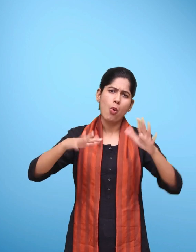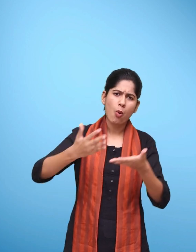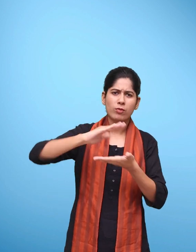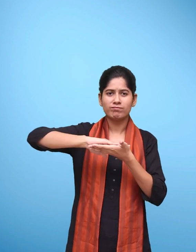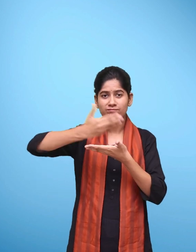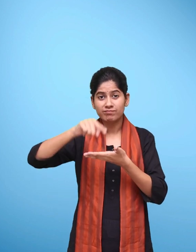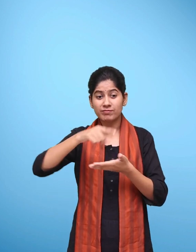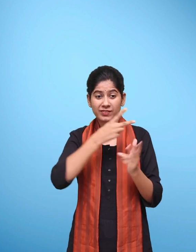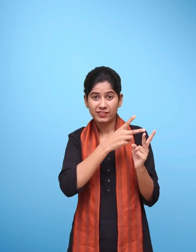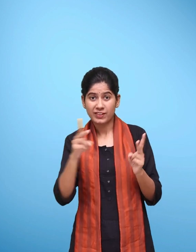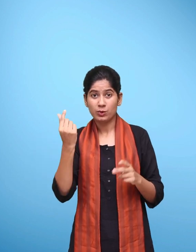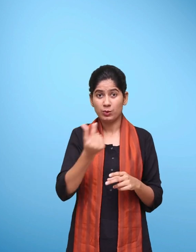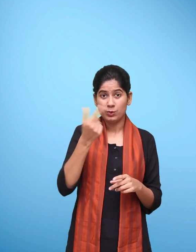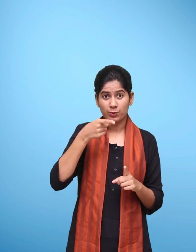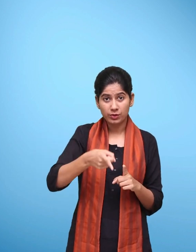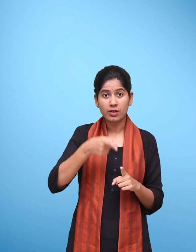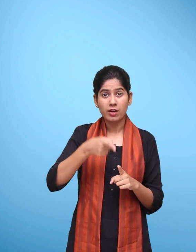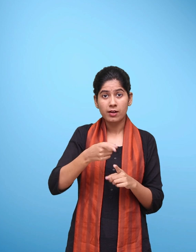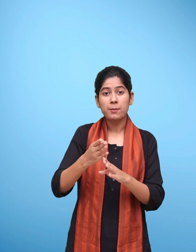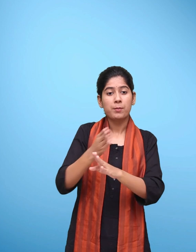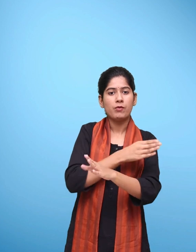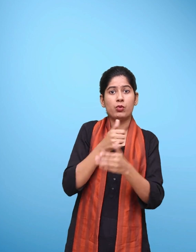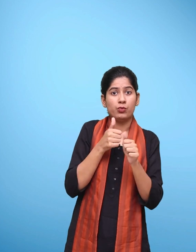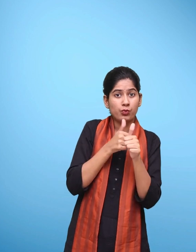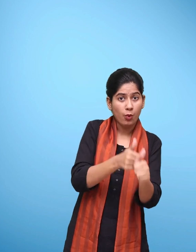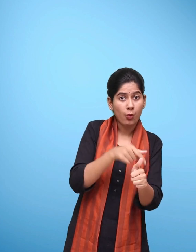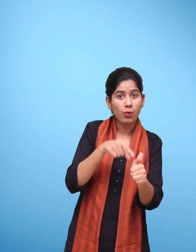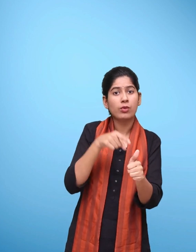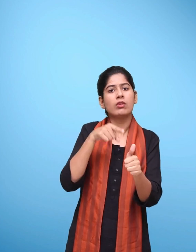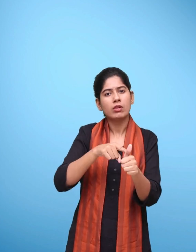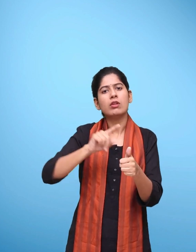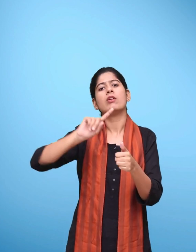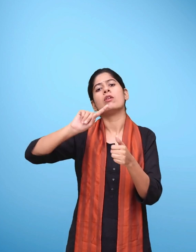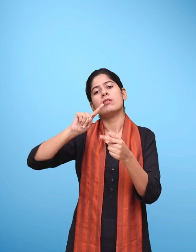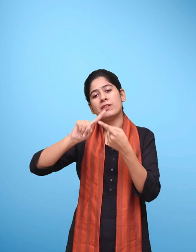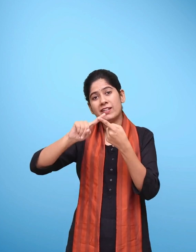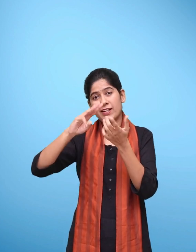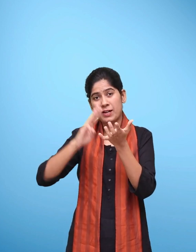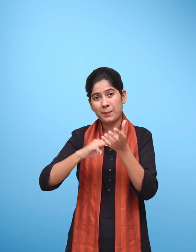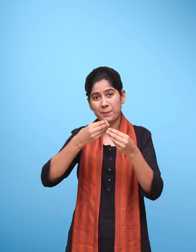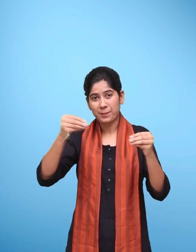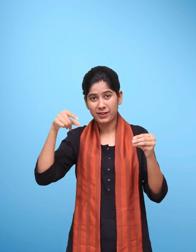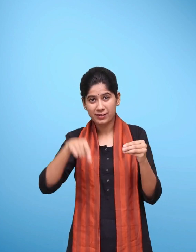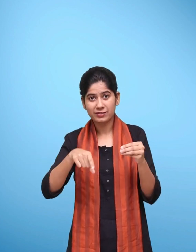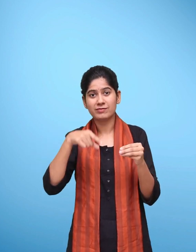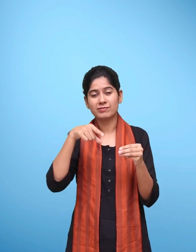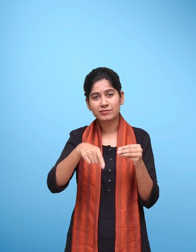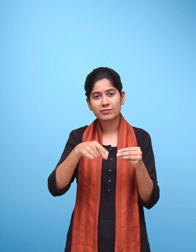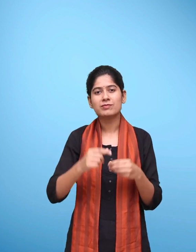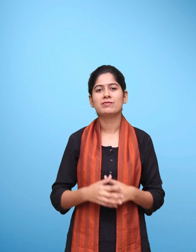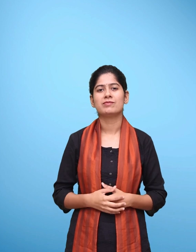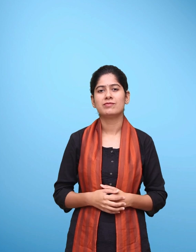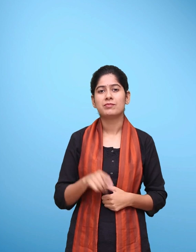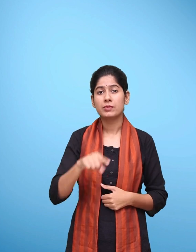फोन या टैबलेट द्वारा निम्नवत चरणों का पालन कर और ई पाठ्थ शाला के माध्यम से ई